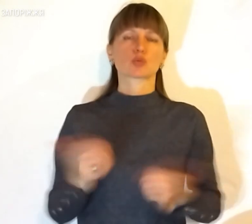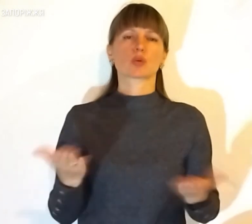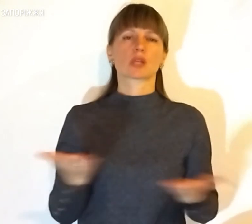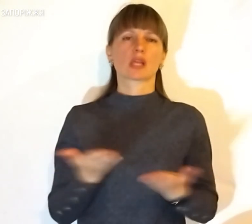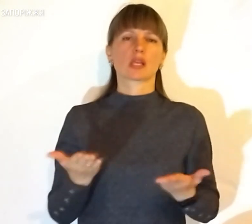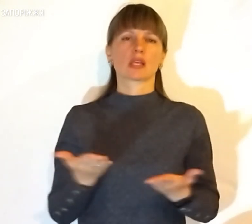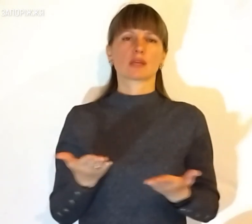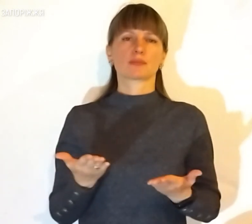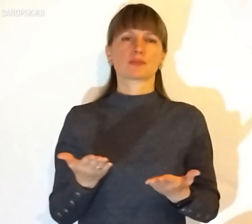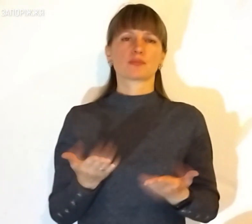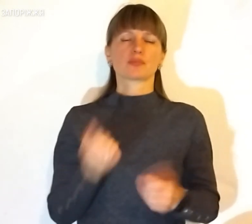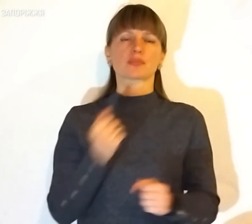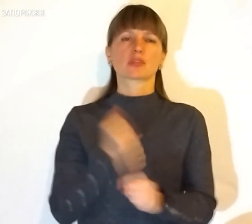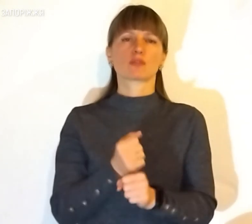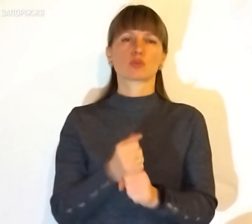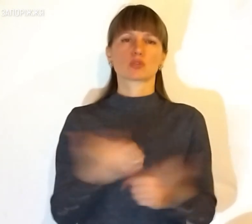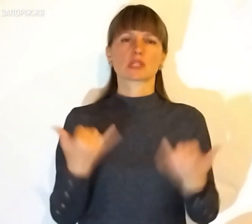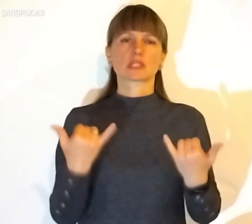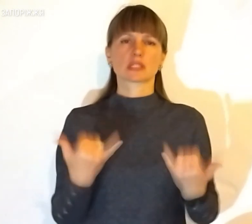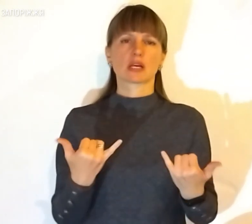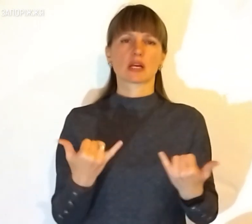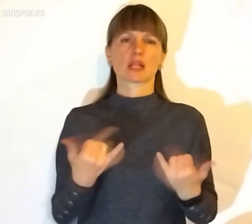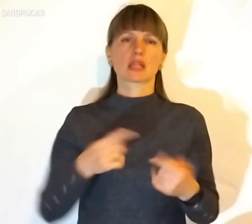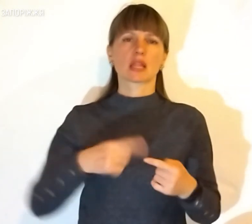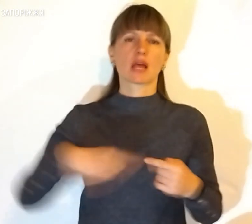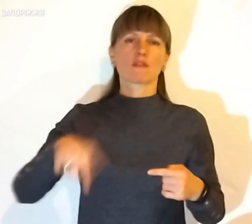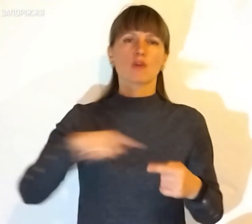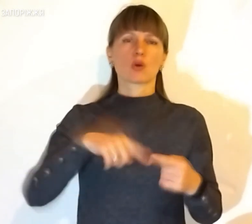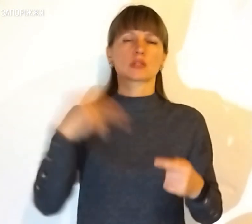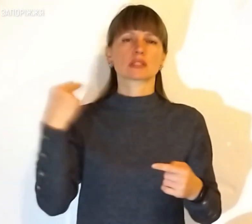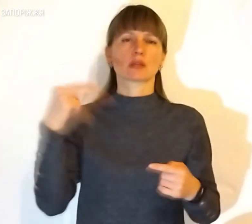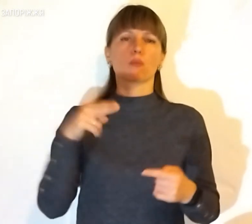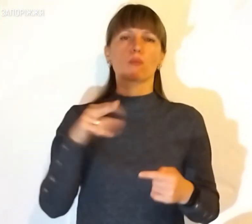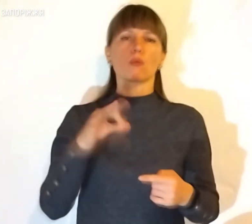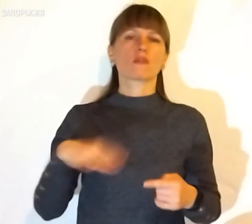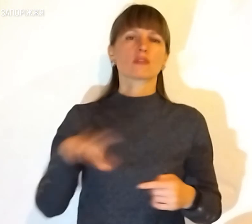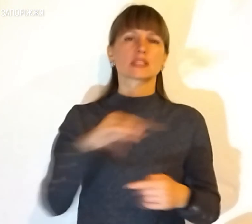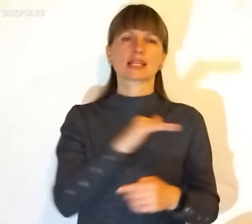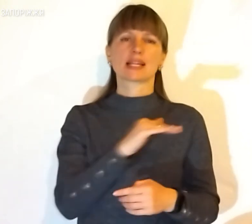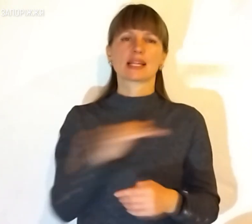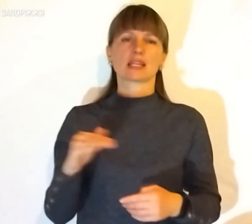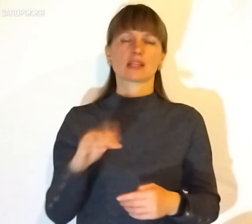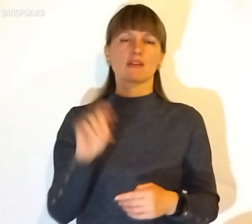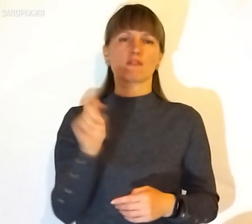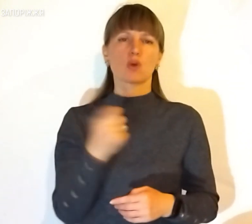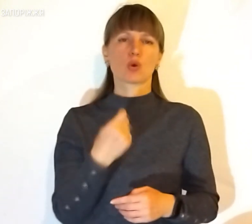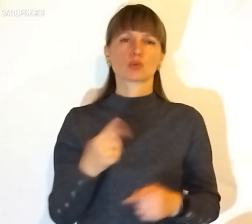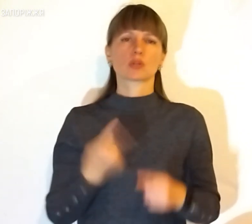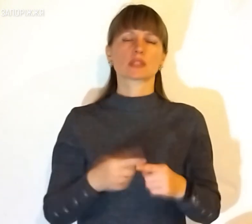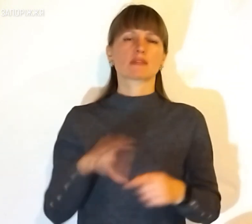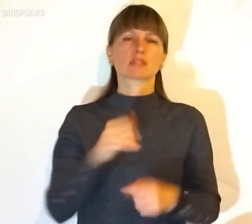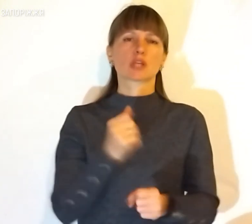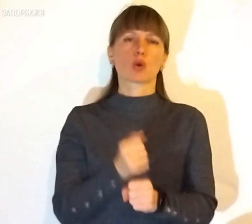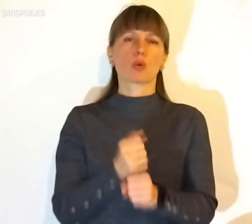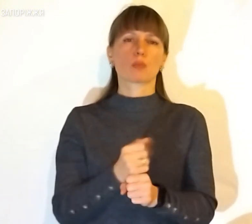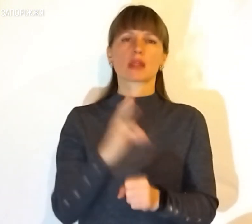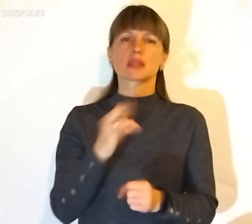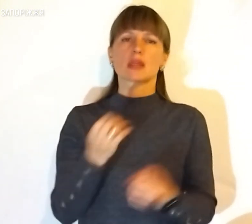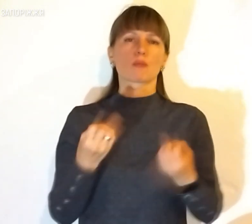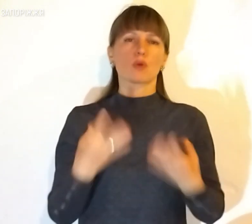які створюються зараз навколо Запоріжжя, по всій лінії фронту, це все робиться не просто